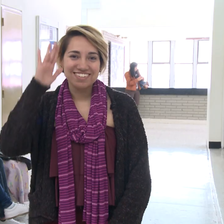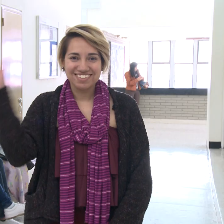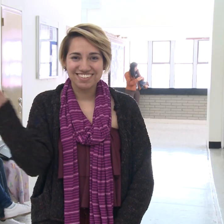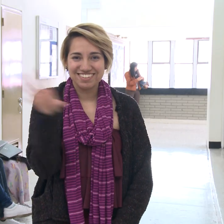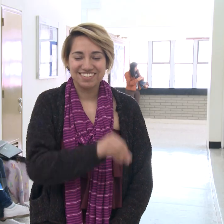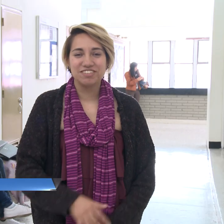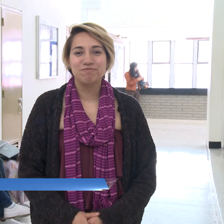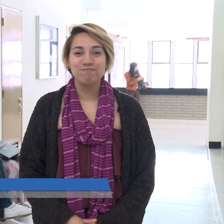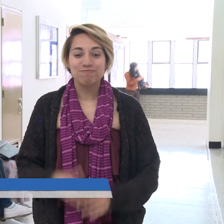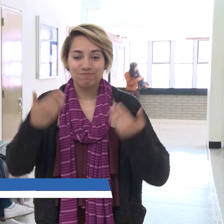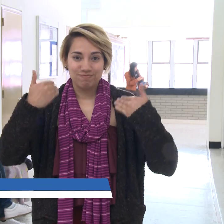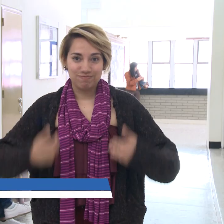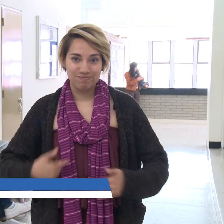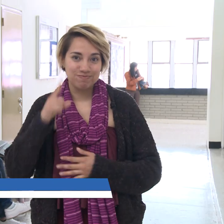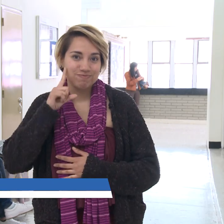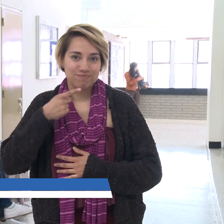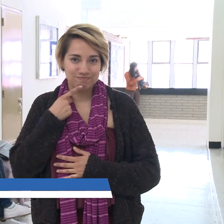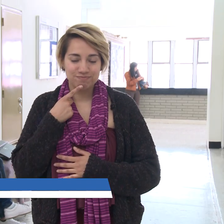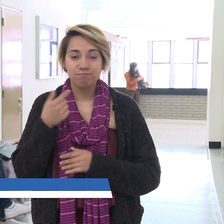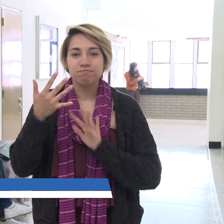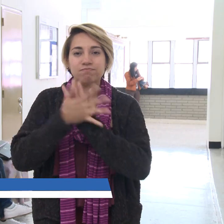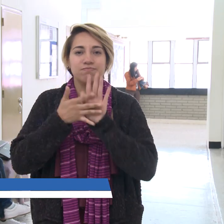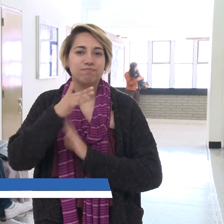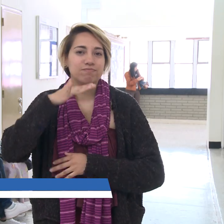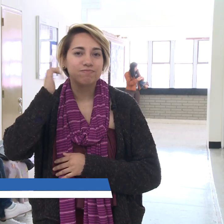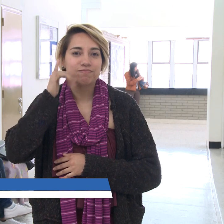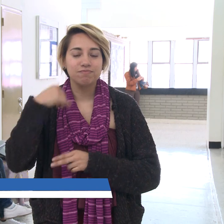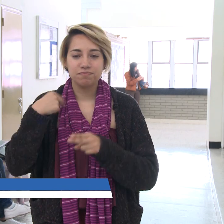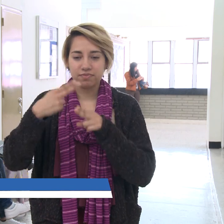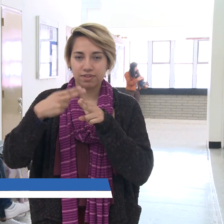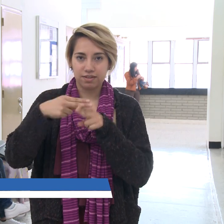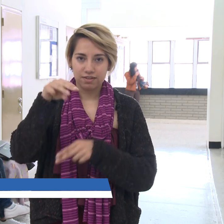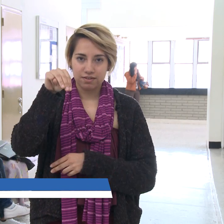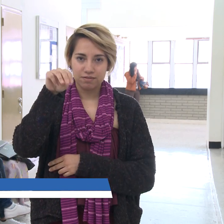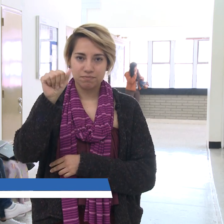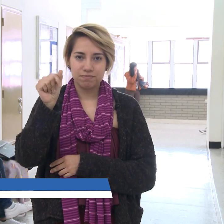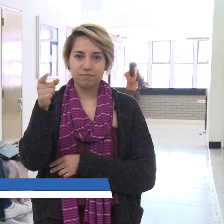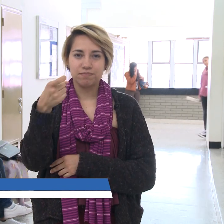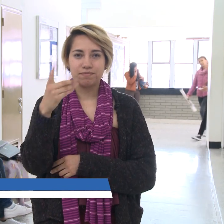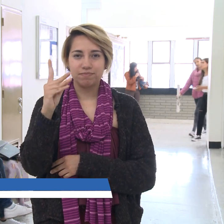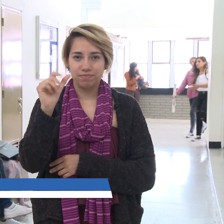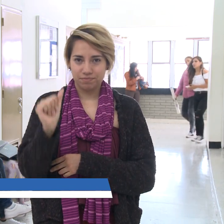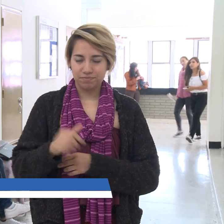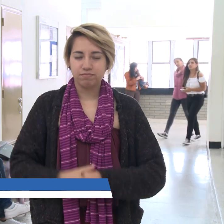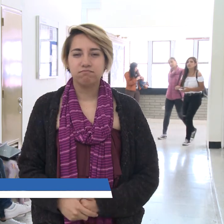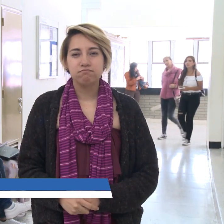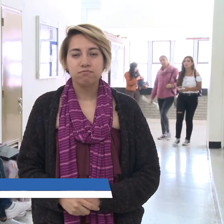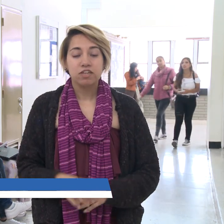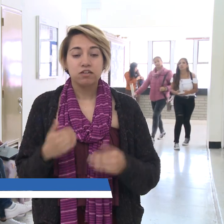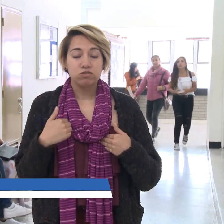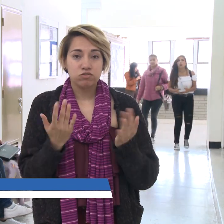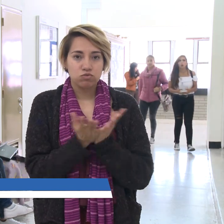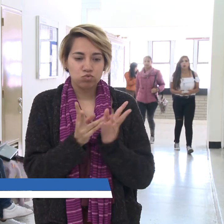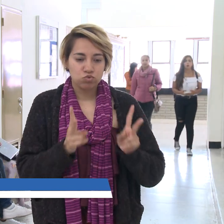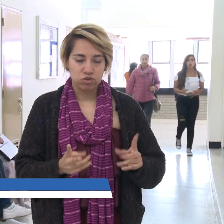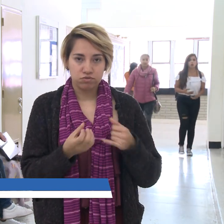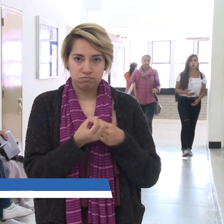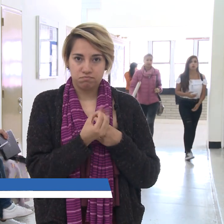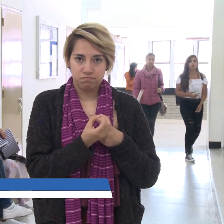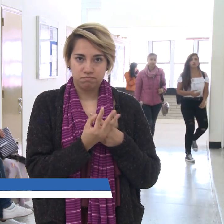Hola a todos. Soy una persona sorda. Mi seña es esta. Mi nombre es Magda. Yo soy estudiante de